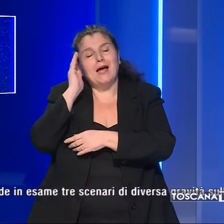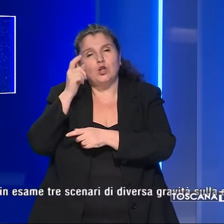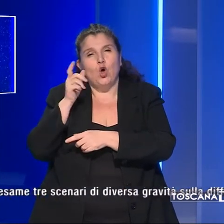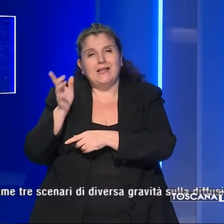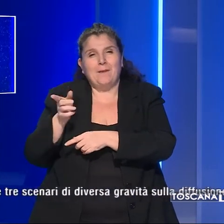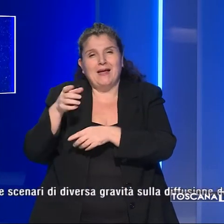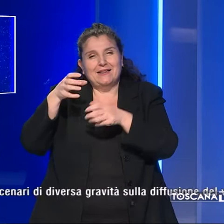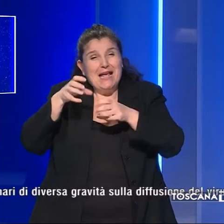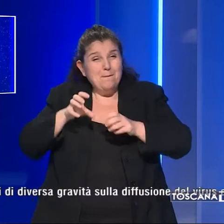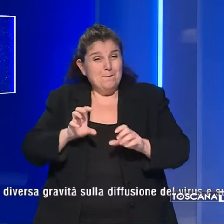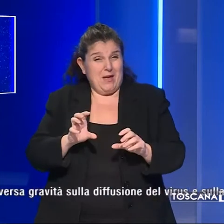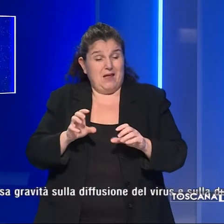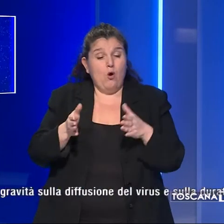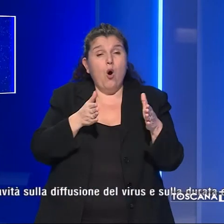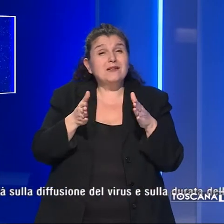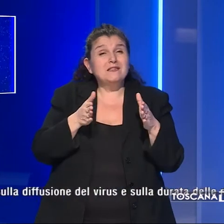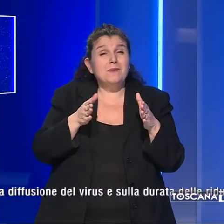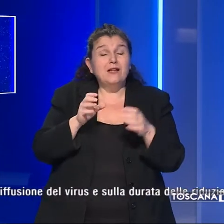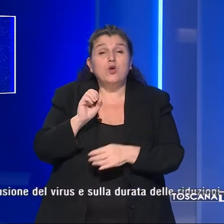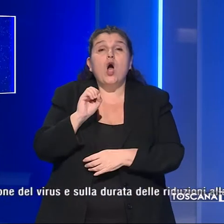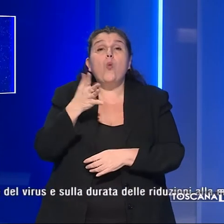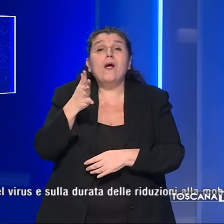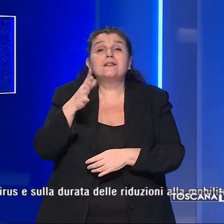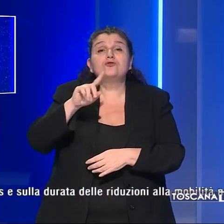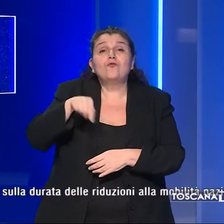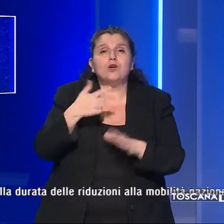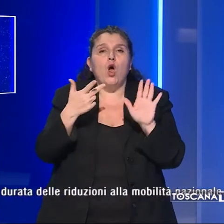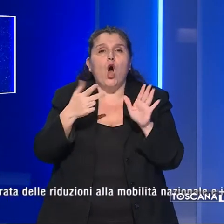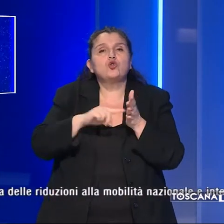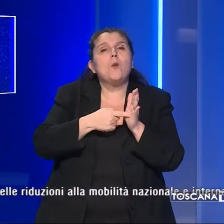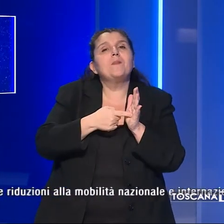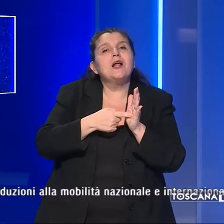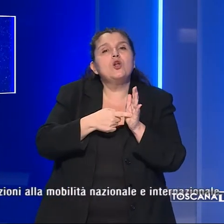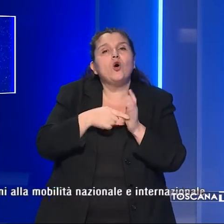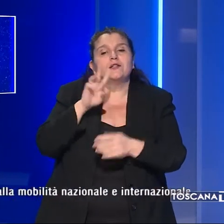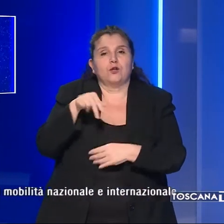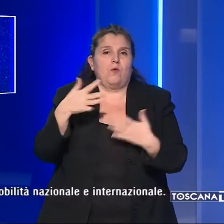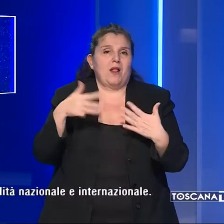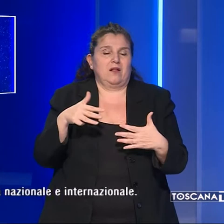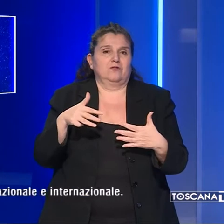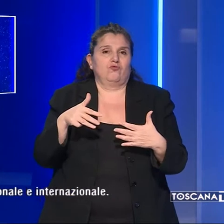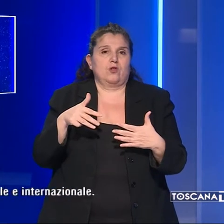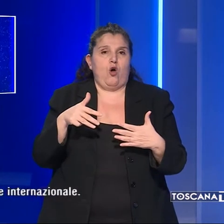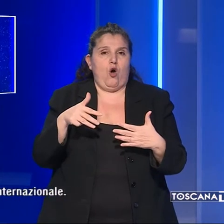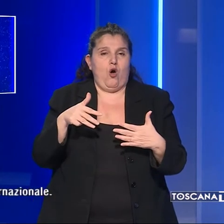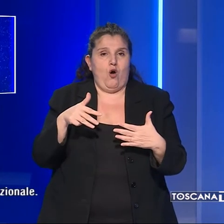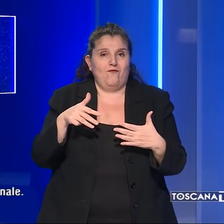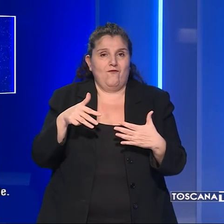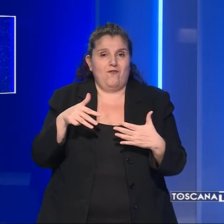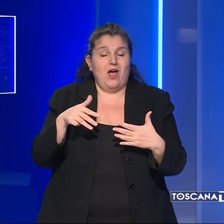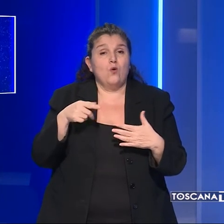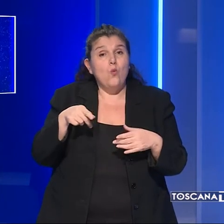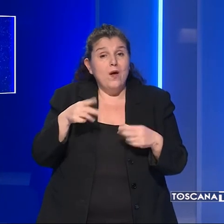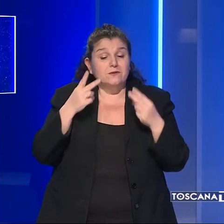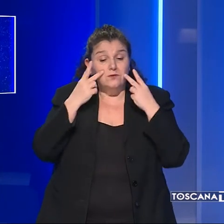in meno rispetto ai 15,8 milioni del 2019. Sono le